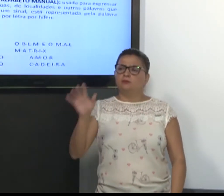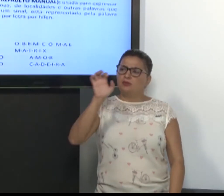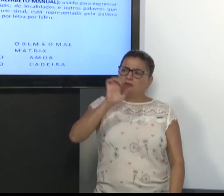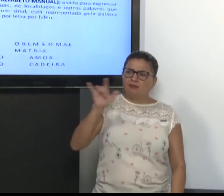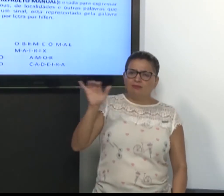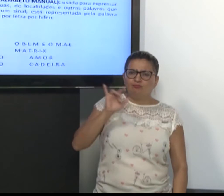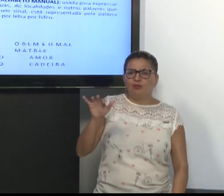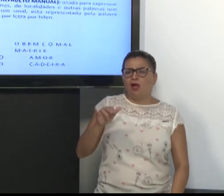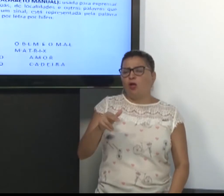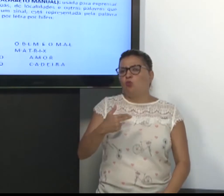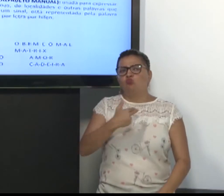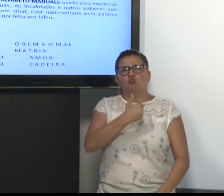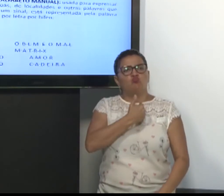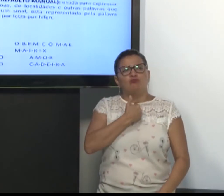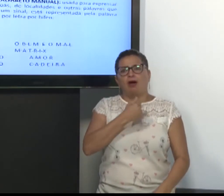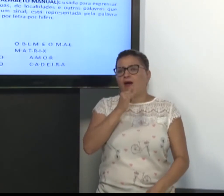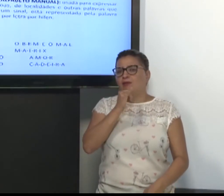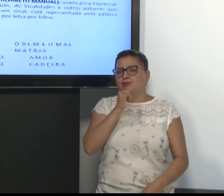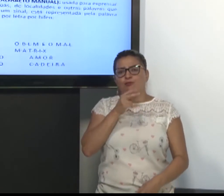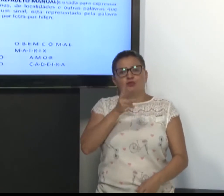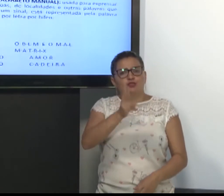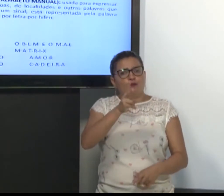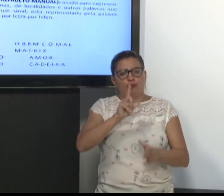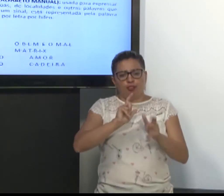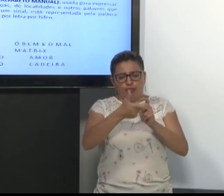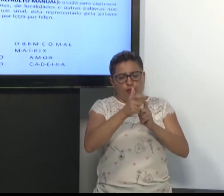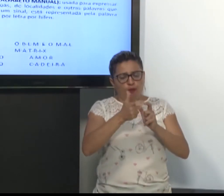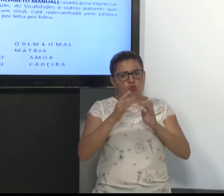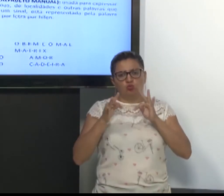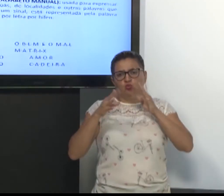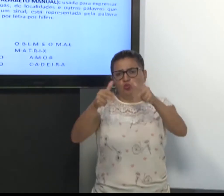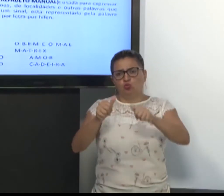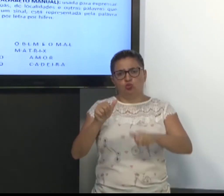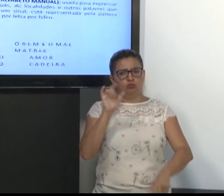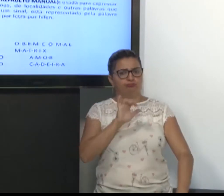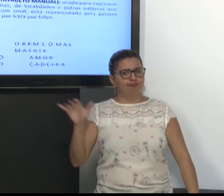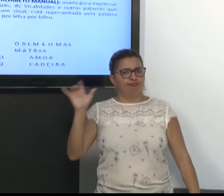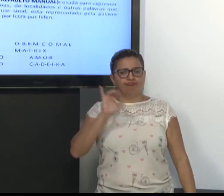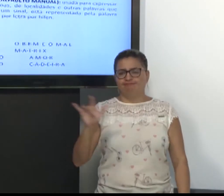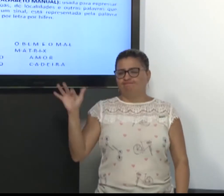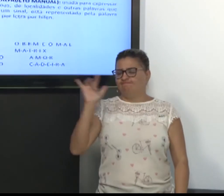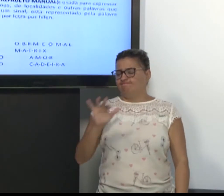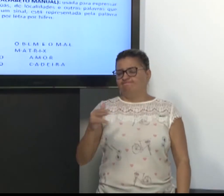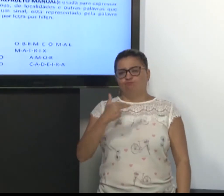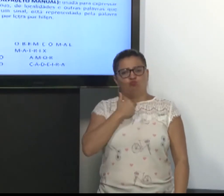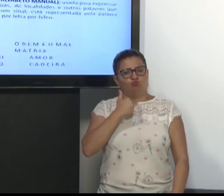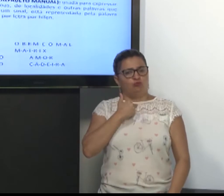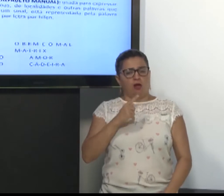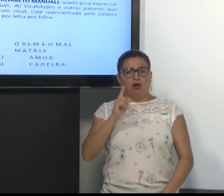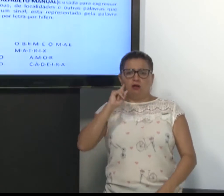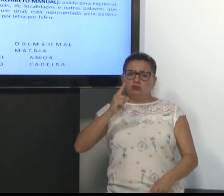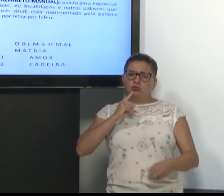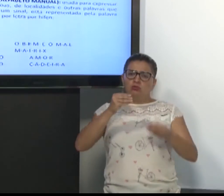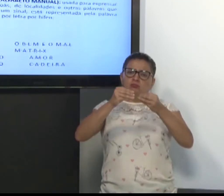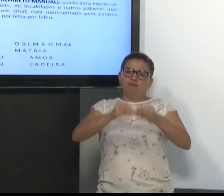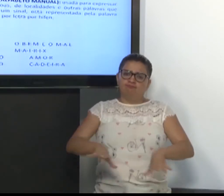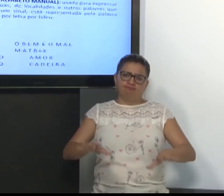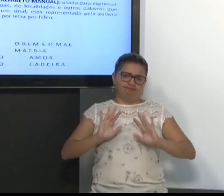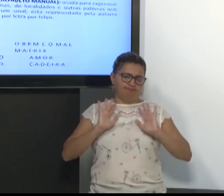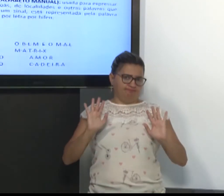Então, a datilologia não pode ser usada para tudo. Ficar fazendo a datilologia o tempo inteiro. Isso gera prejuízo.